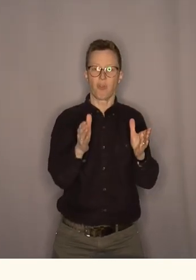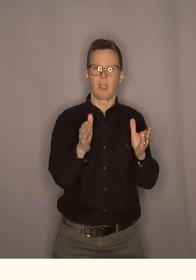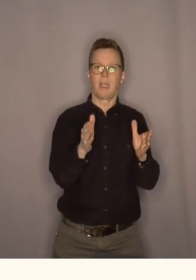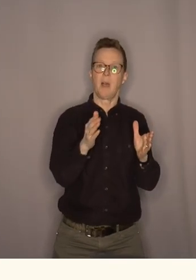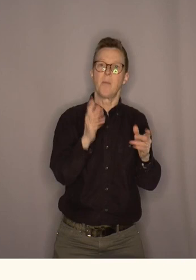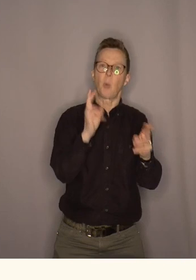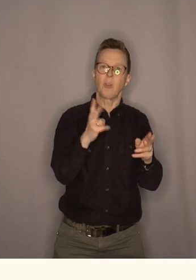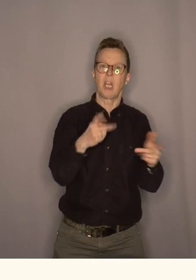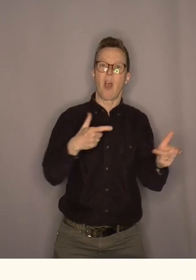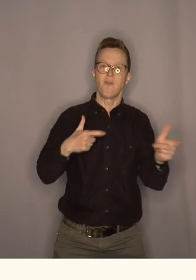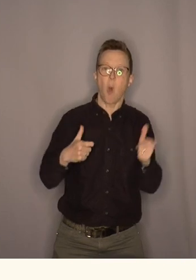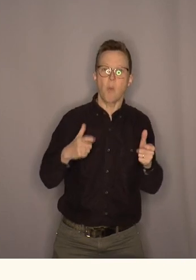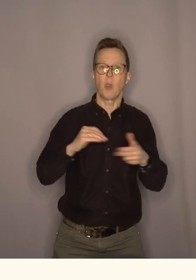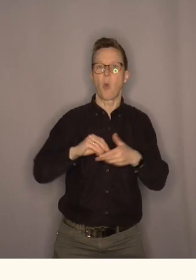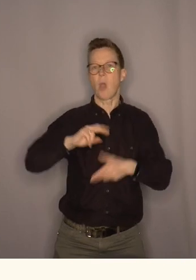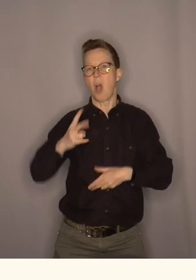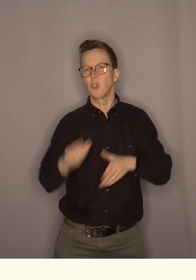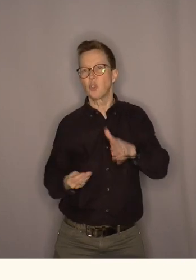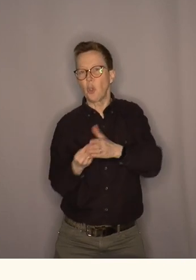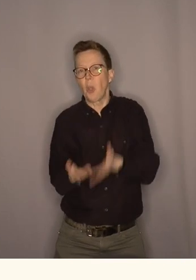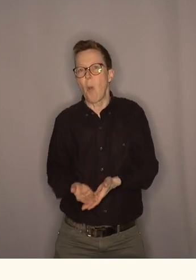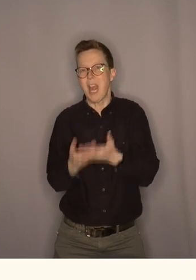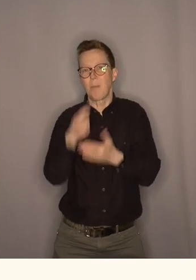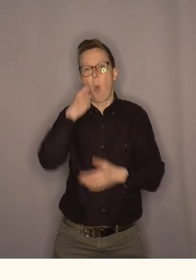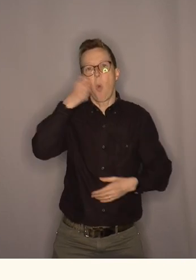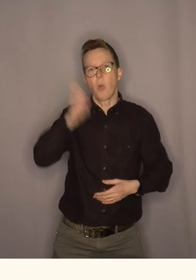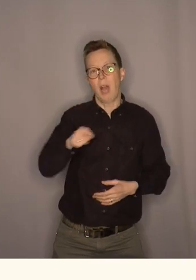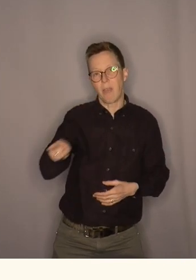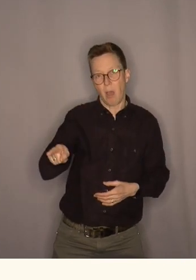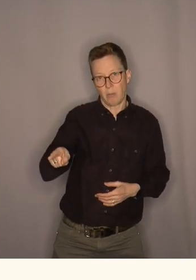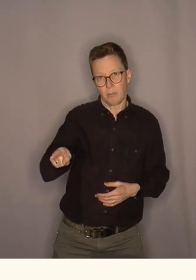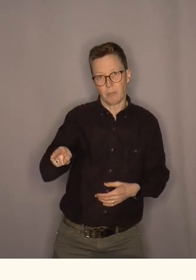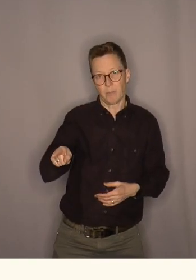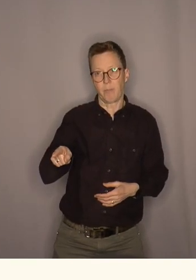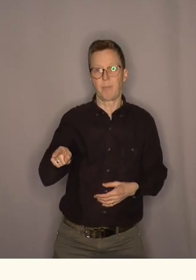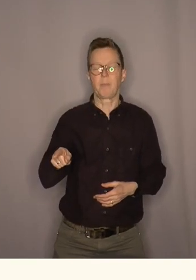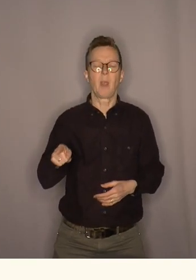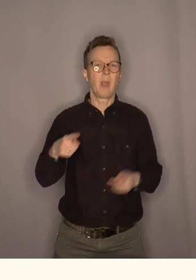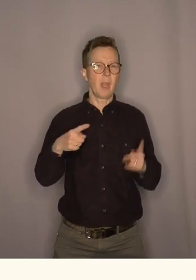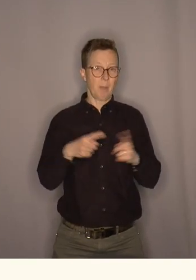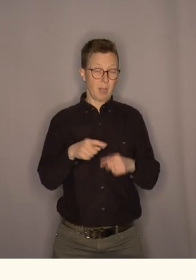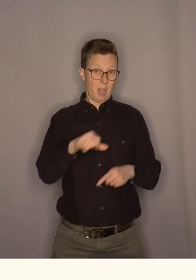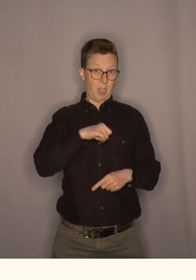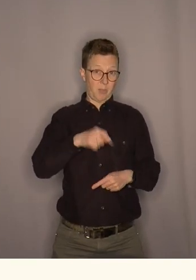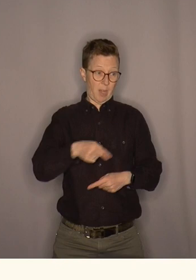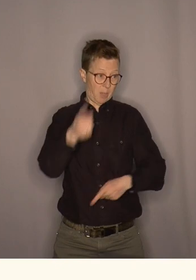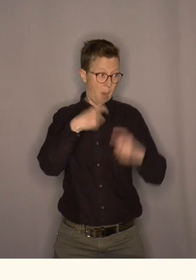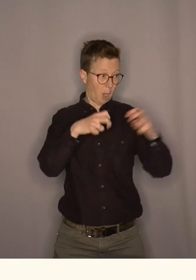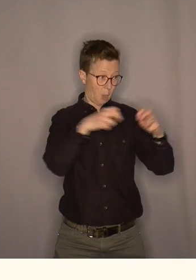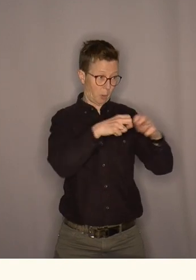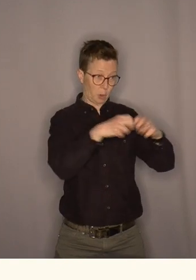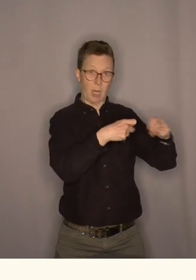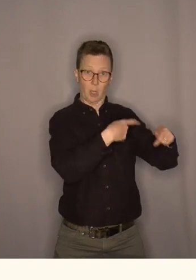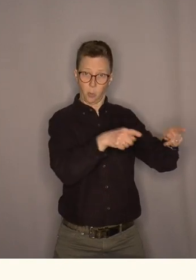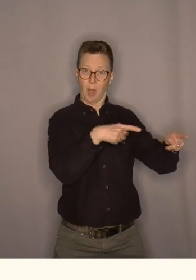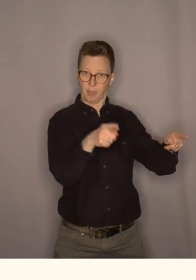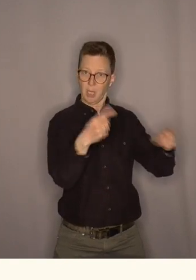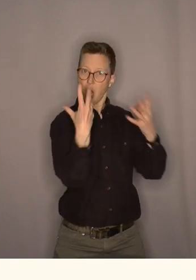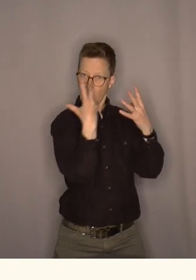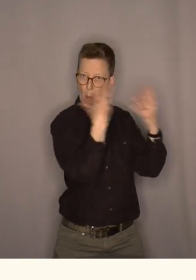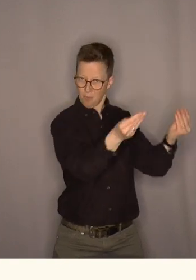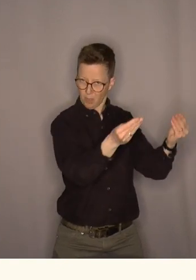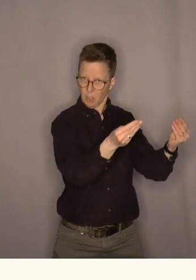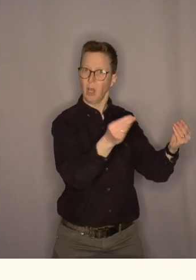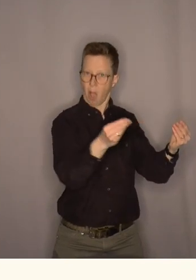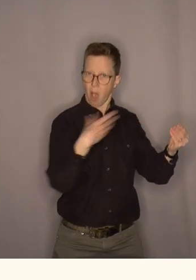våpen og til annen støtte og hjelp men hvis vi drar tilbake til Bryssel så var det en del som hadde fått med seg denne